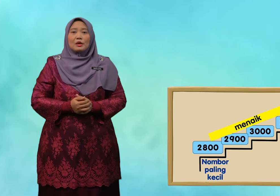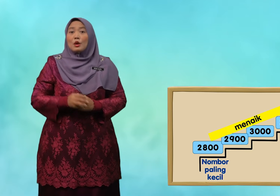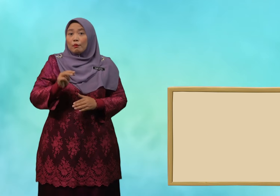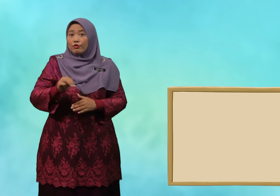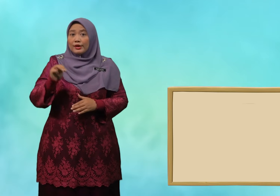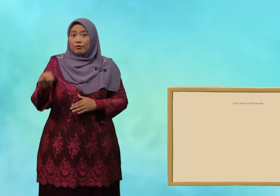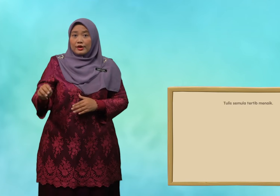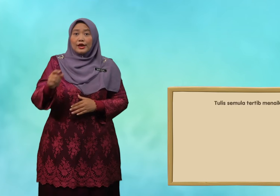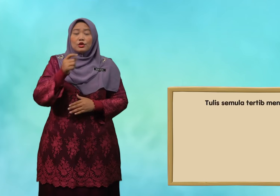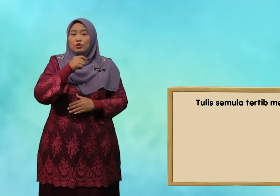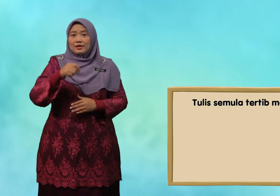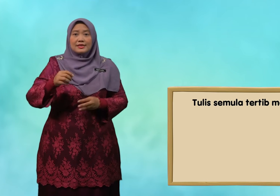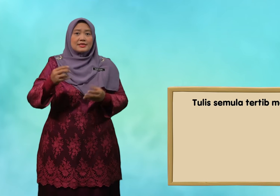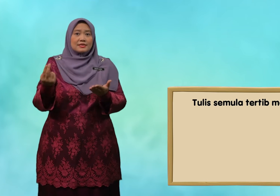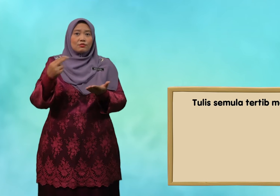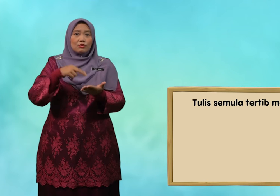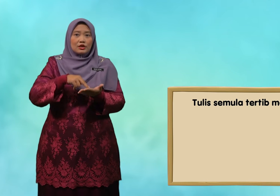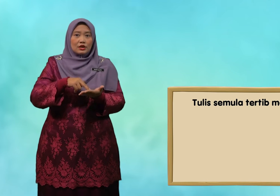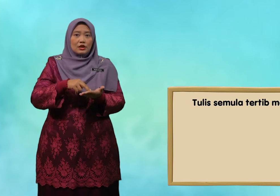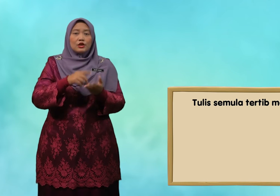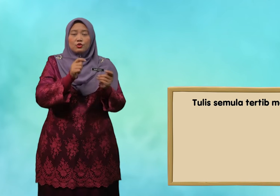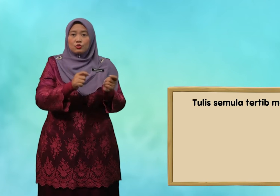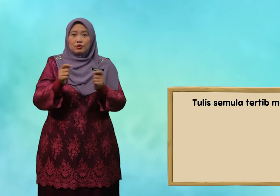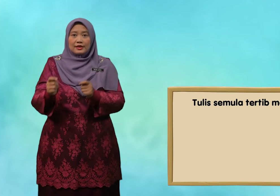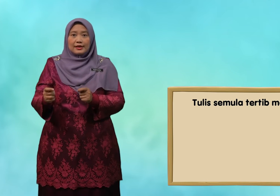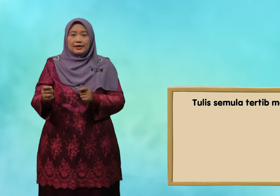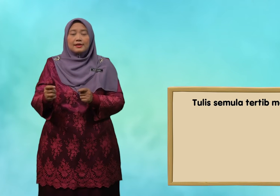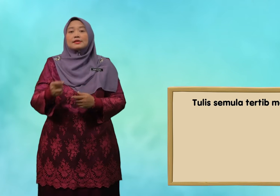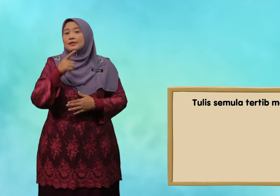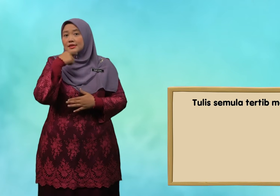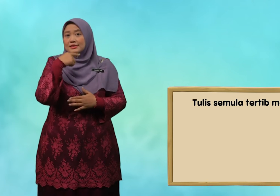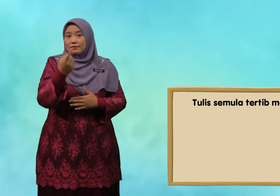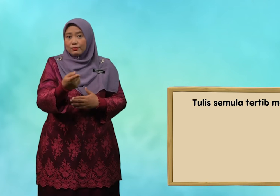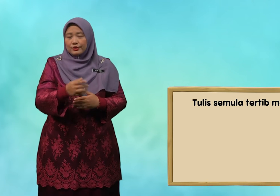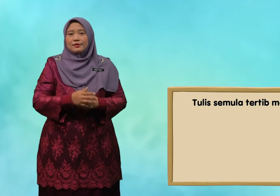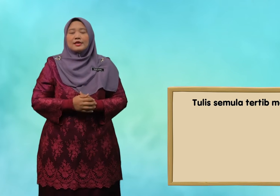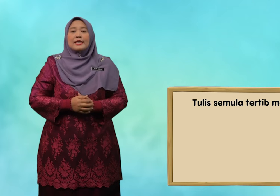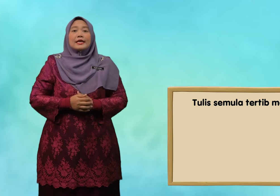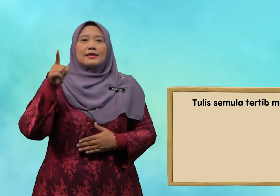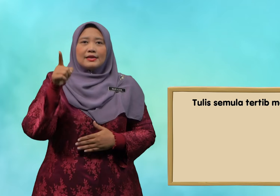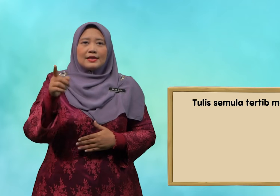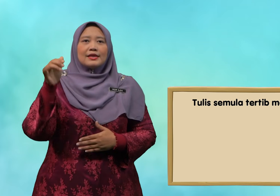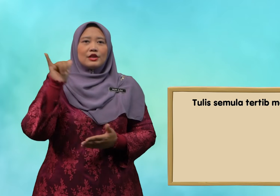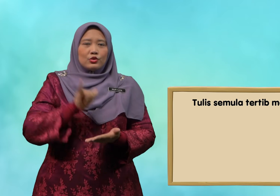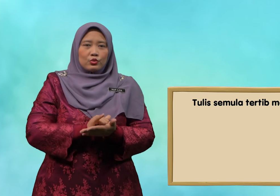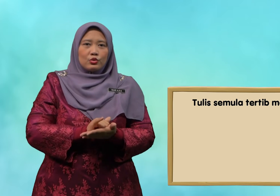Murid-murid tulis semula turutan tersebut iaitu